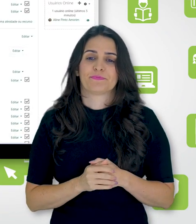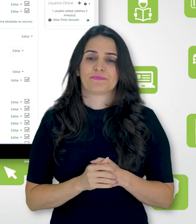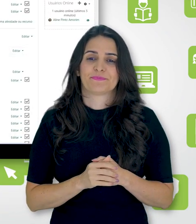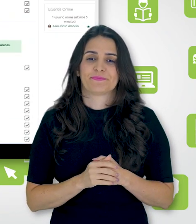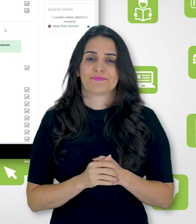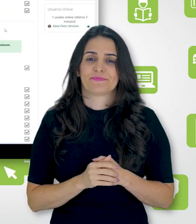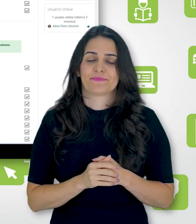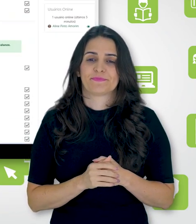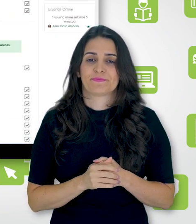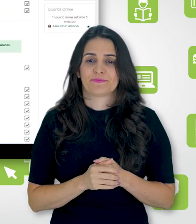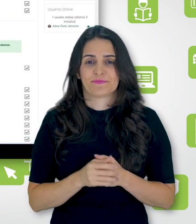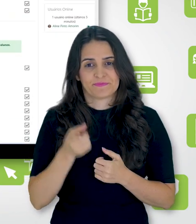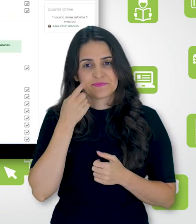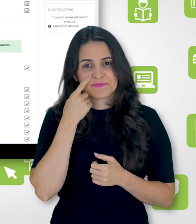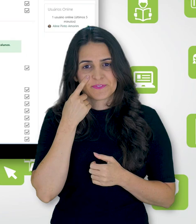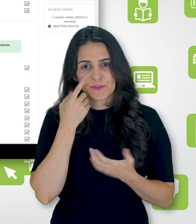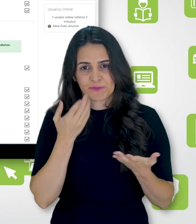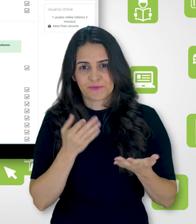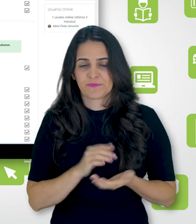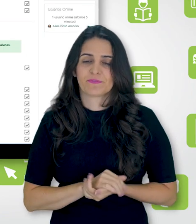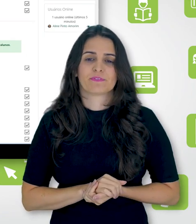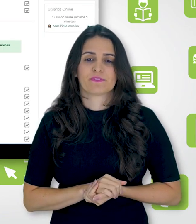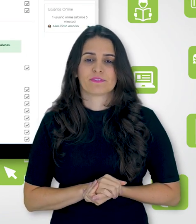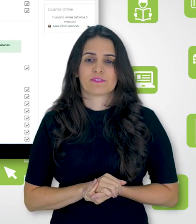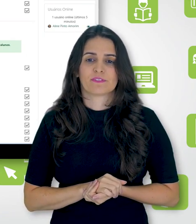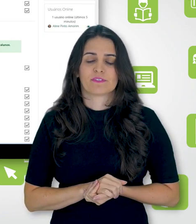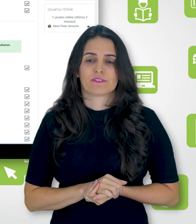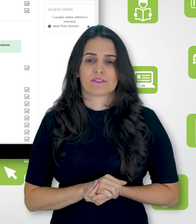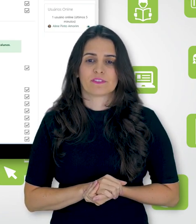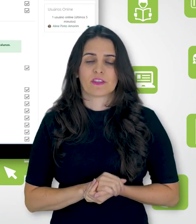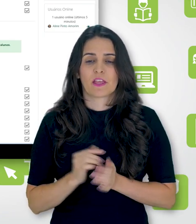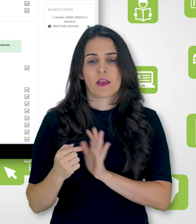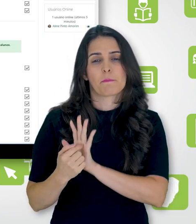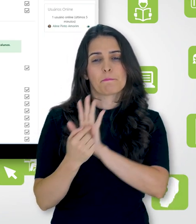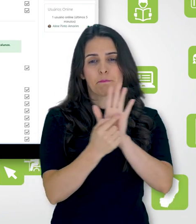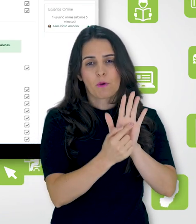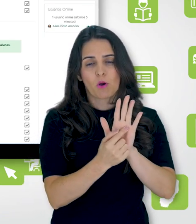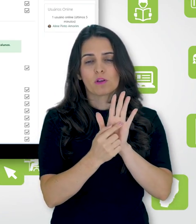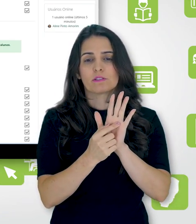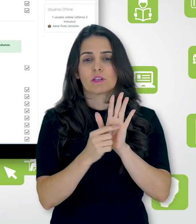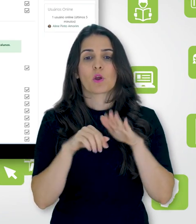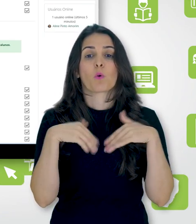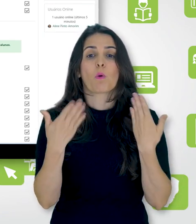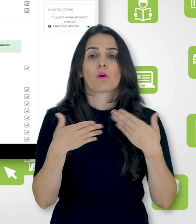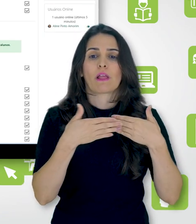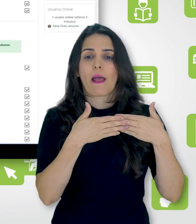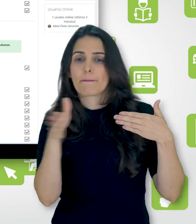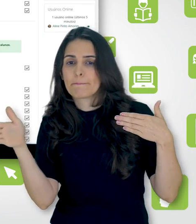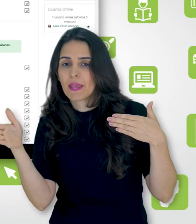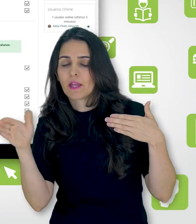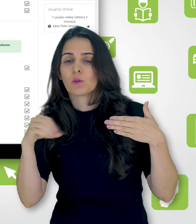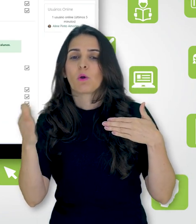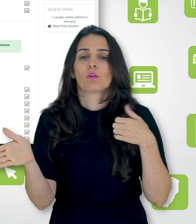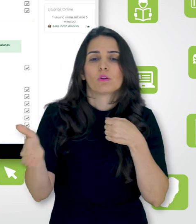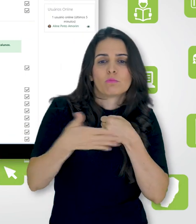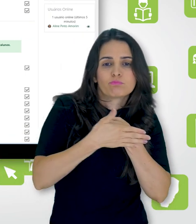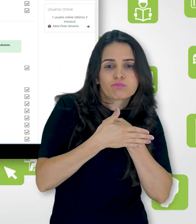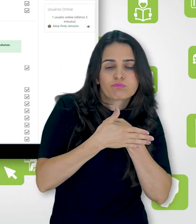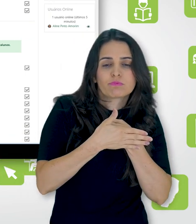a edição e veja como aparece. Atividades disponíveis aqui, restrito, só vai estar disponível a